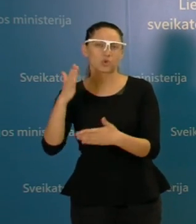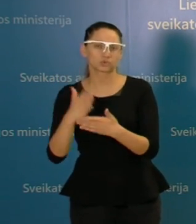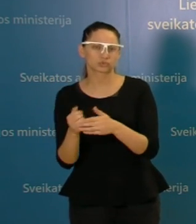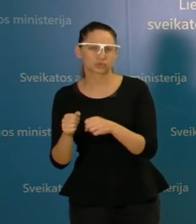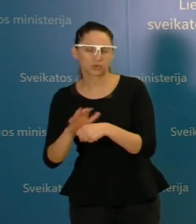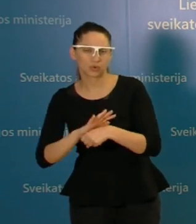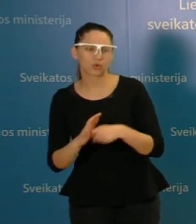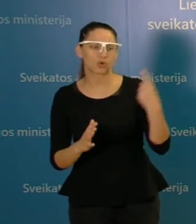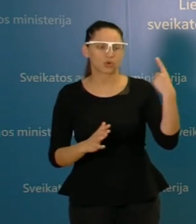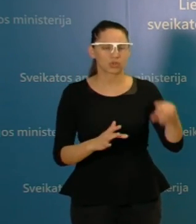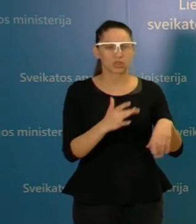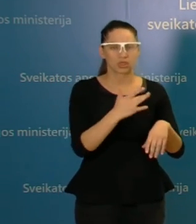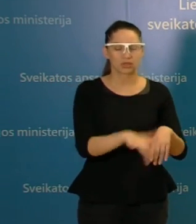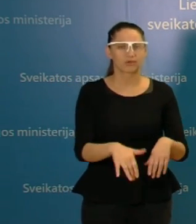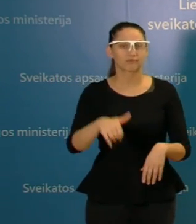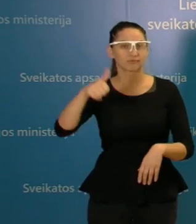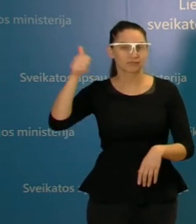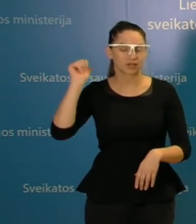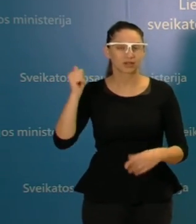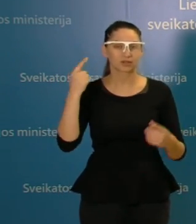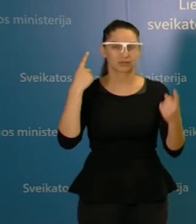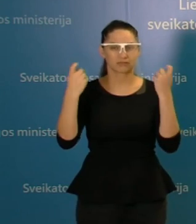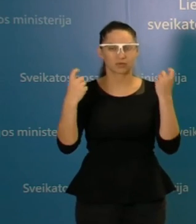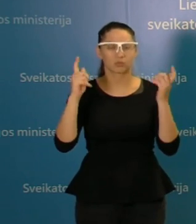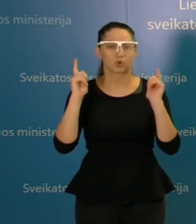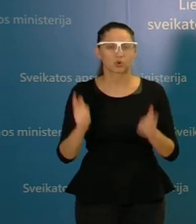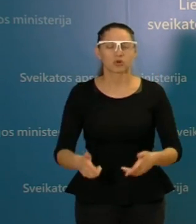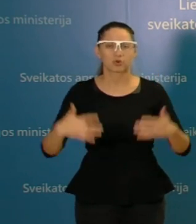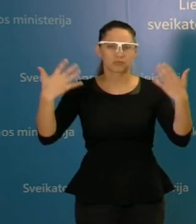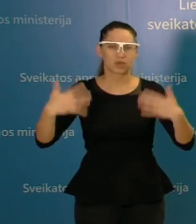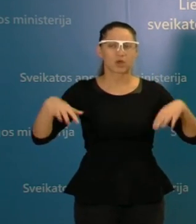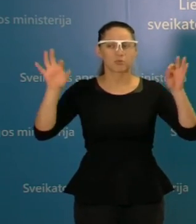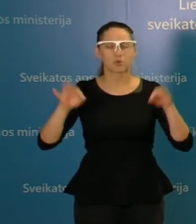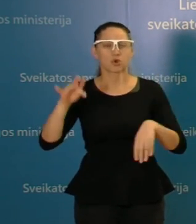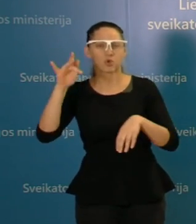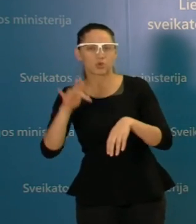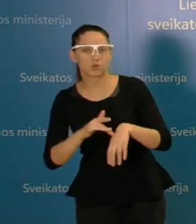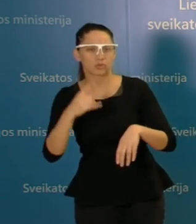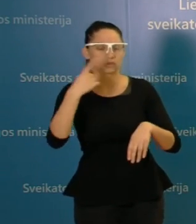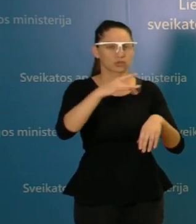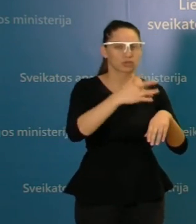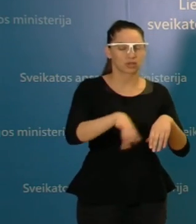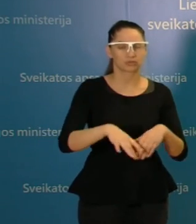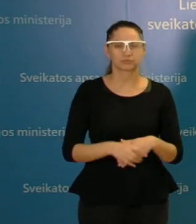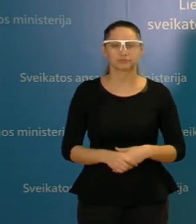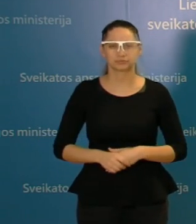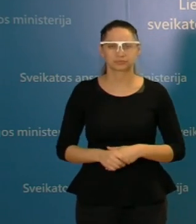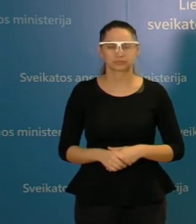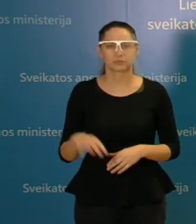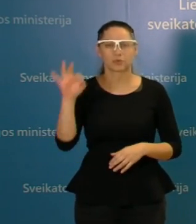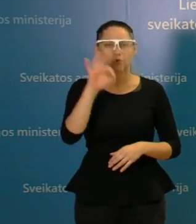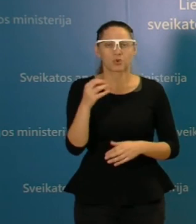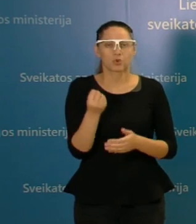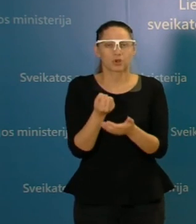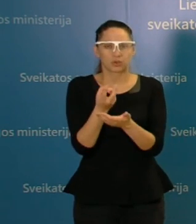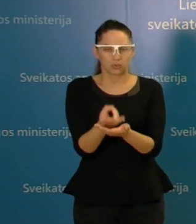simptomis šiuo metu, vakar dienos duomenėmis, 50 ant 50 dalinasi. Dabar kokia situacija gydimo įsteiguose?